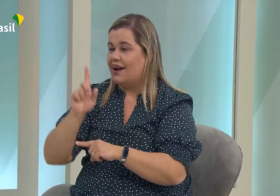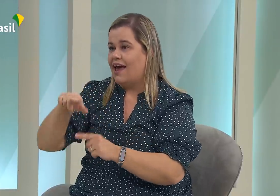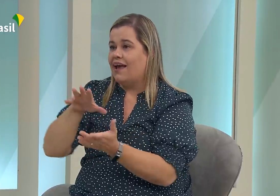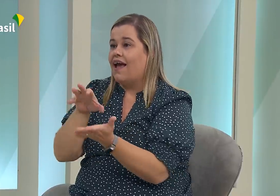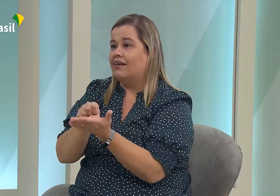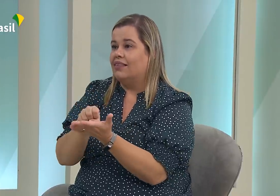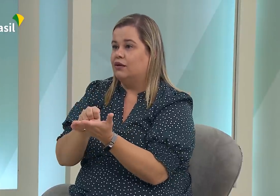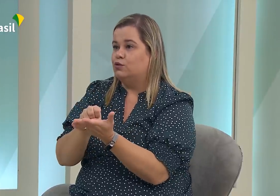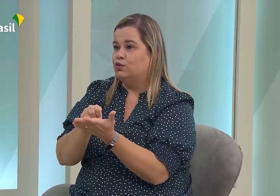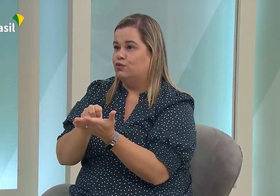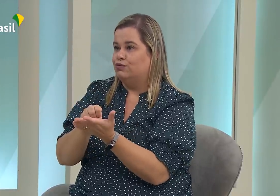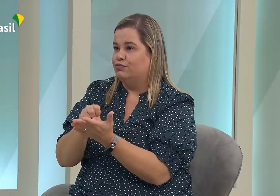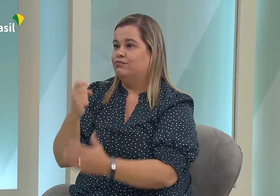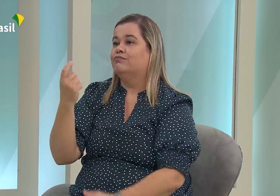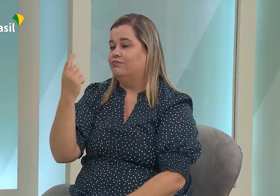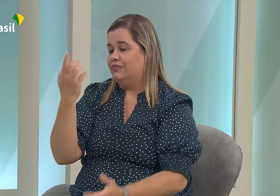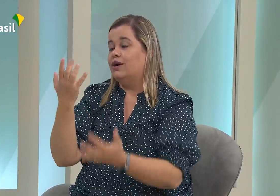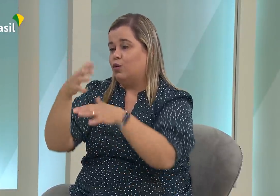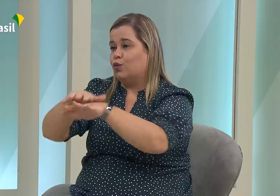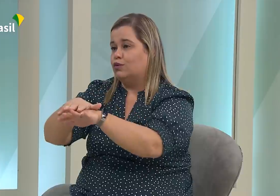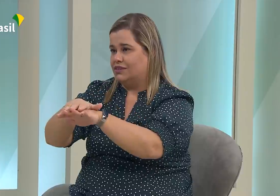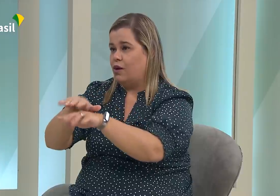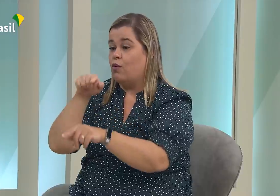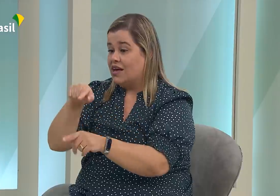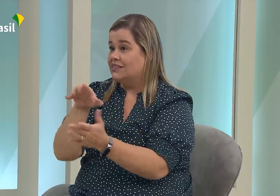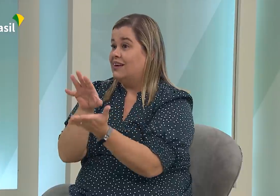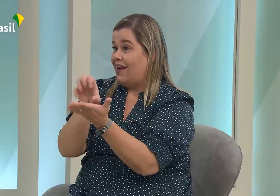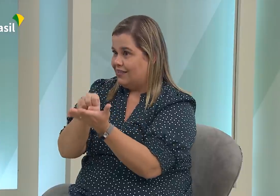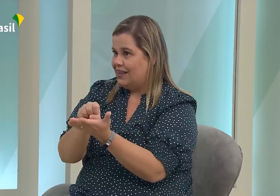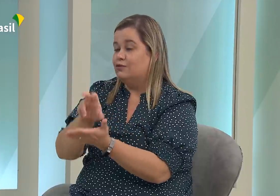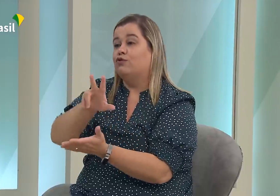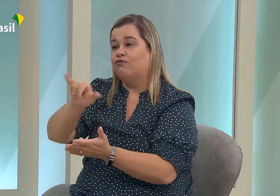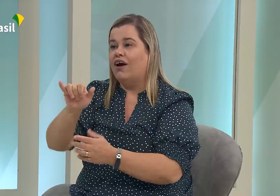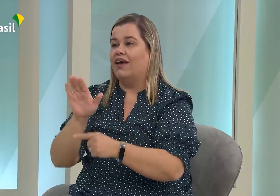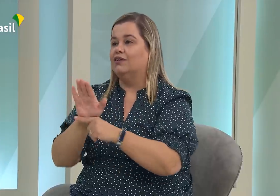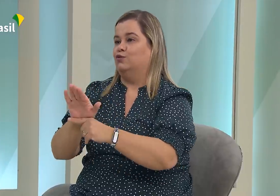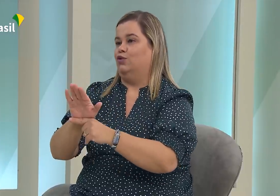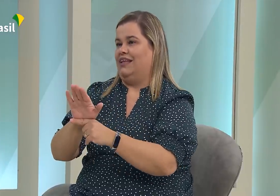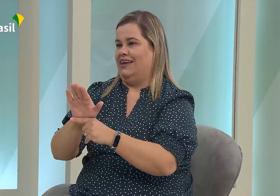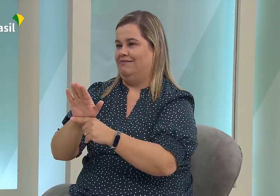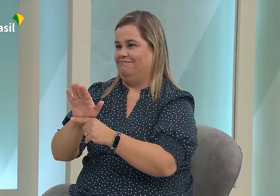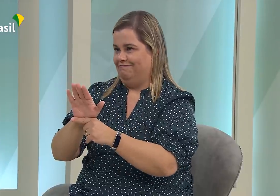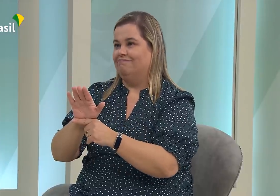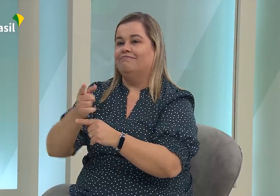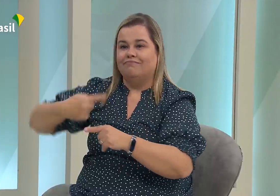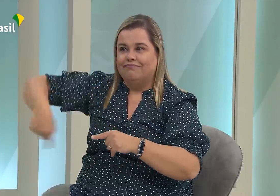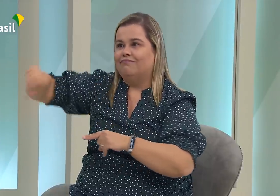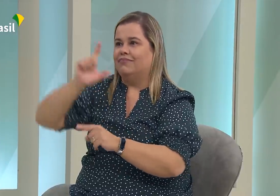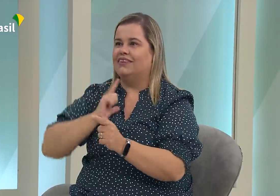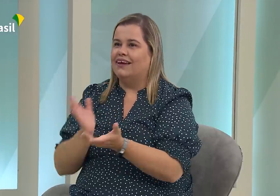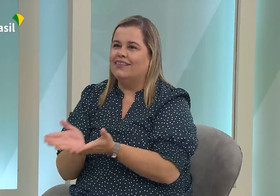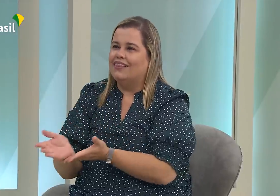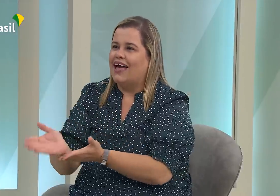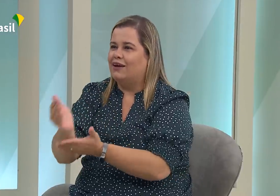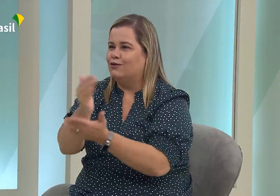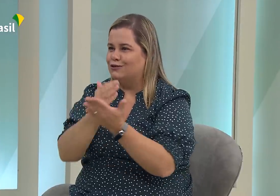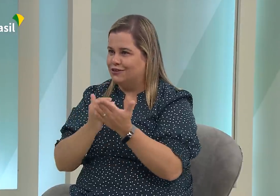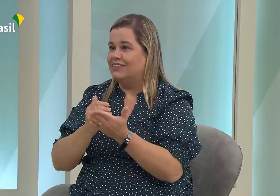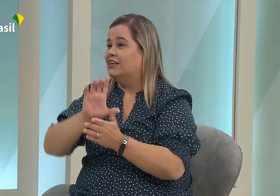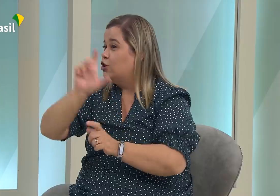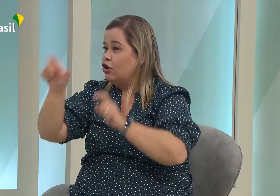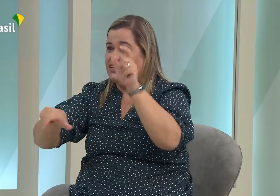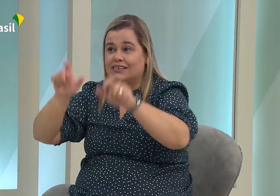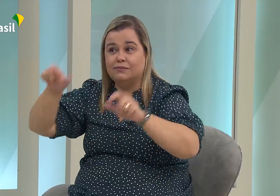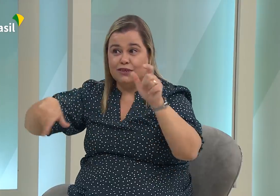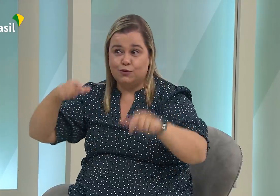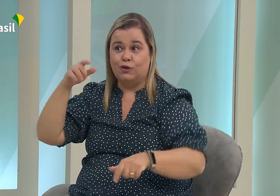também um projeto na Secretaria. Na verdade estamos criando um projeto na Secretaria que é o Cadastro Inclusão. Para que